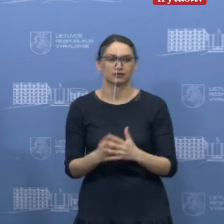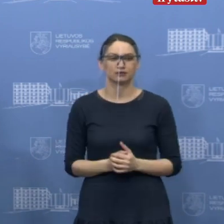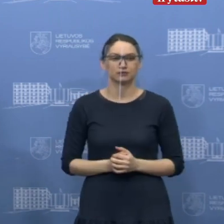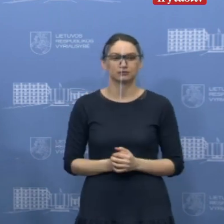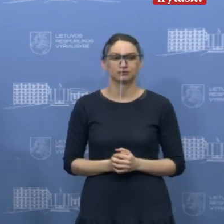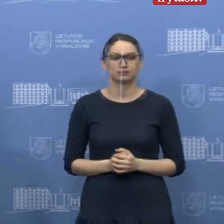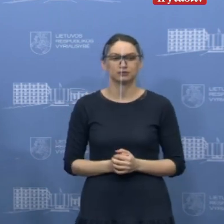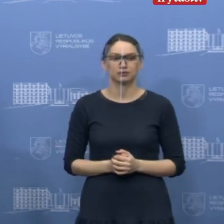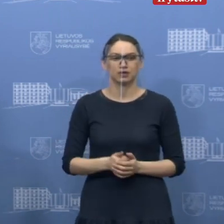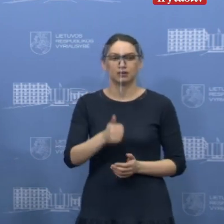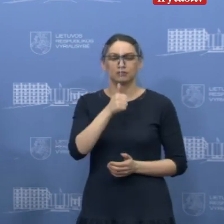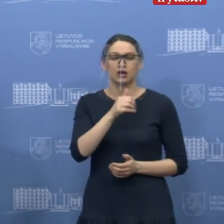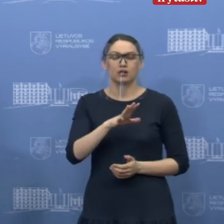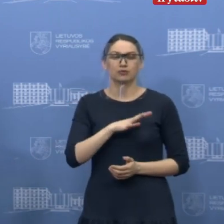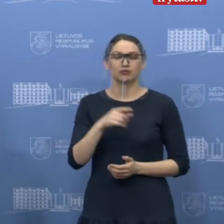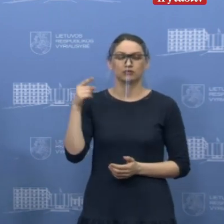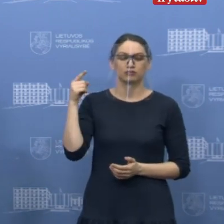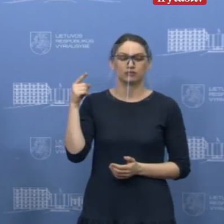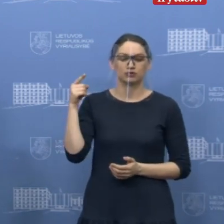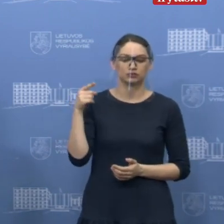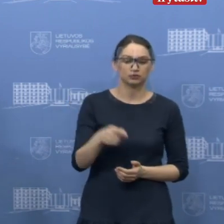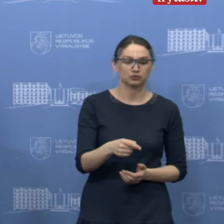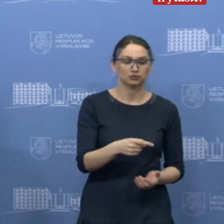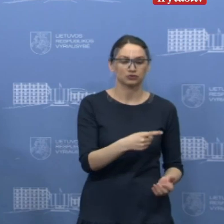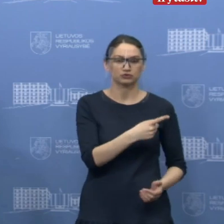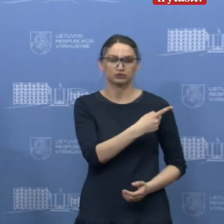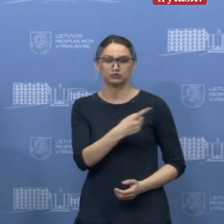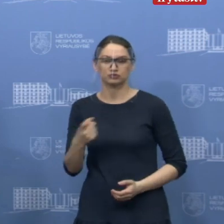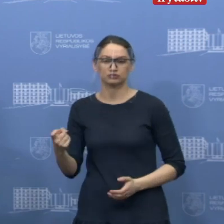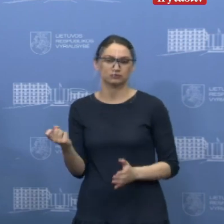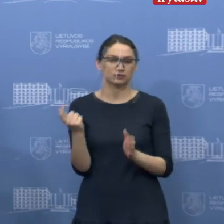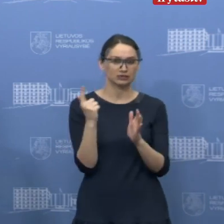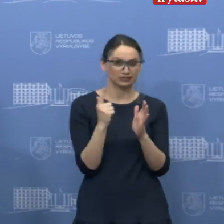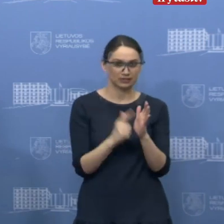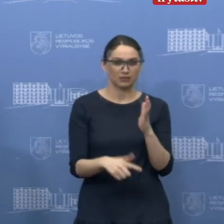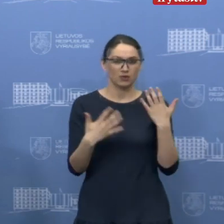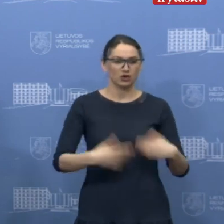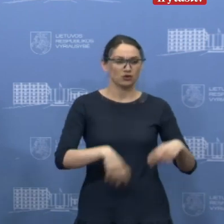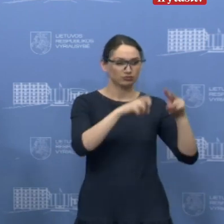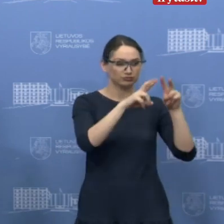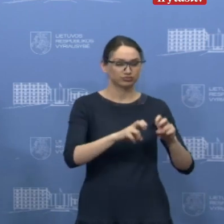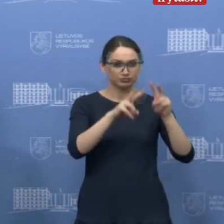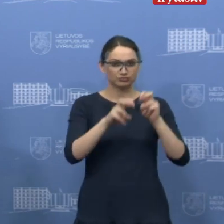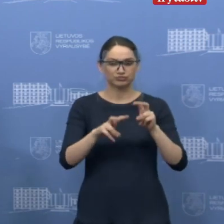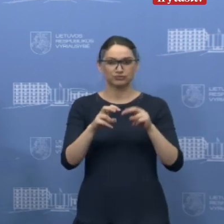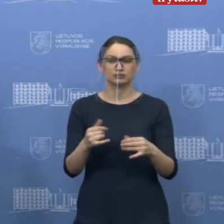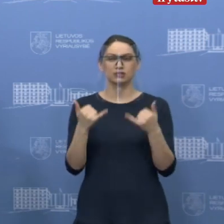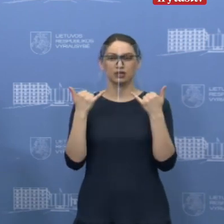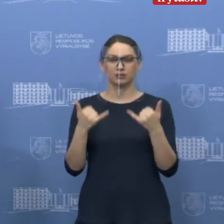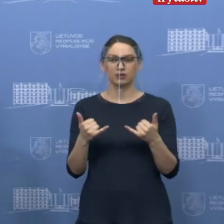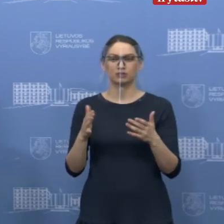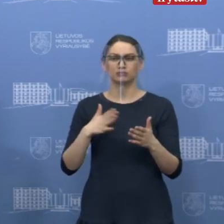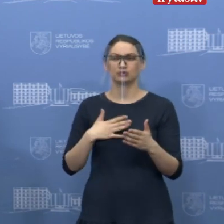matote, jeigu buvo 1170 atlikta, mūsų visų laboratorijų